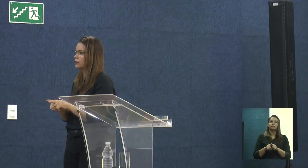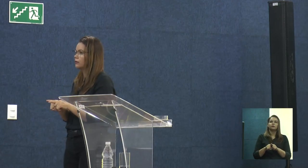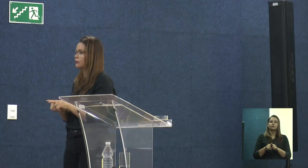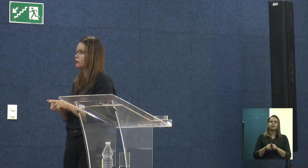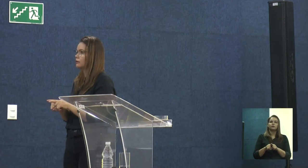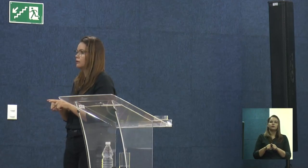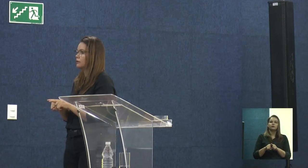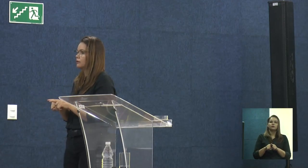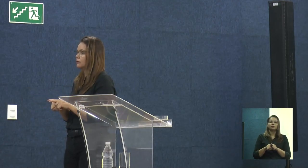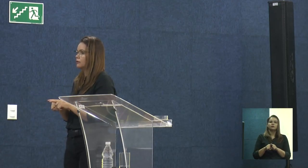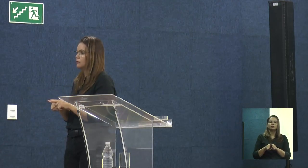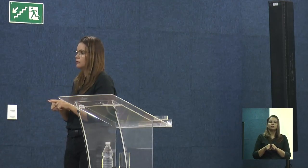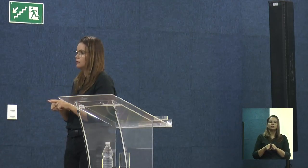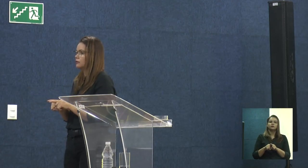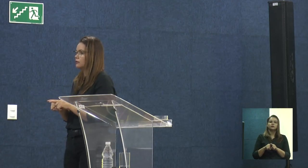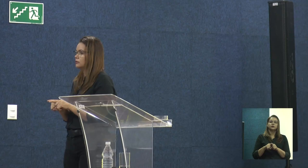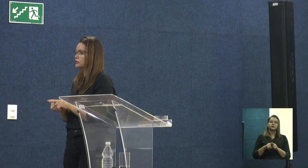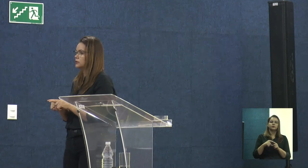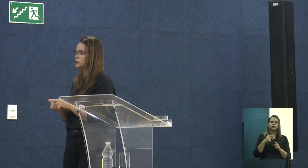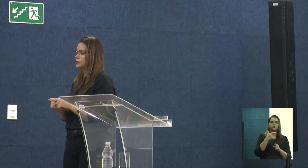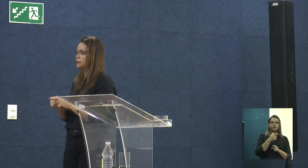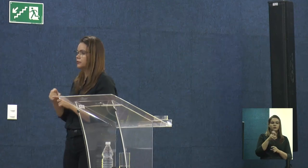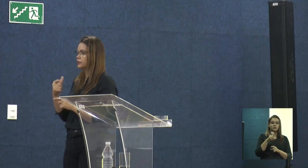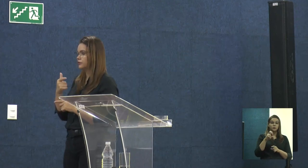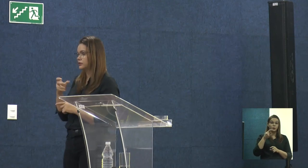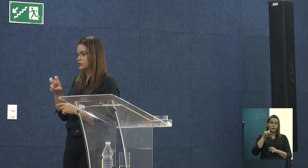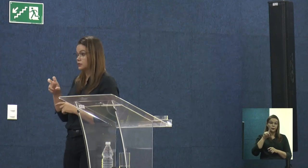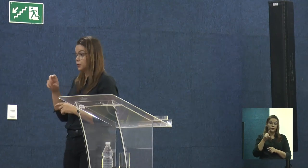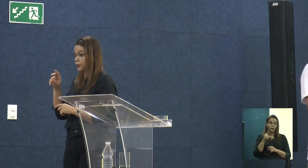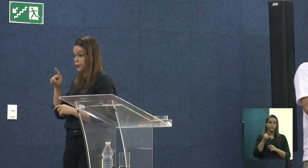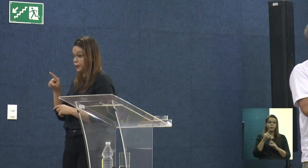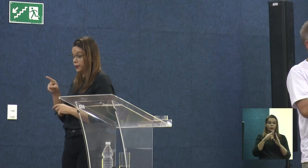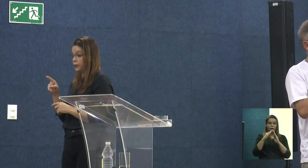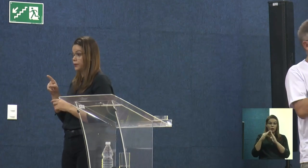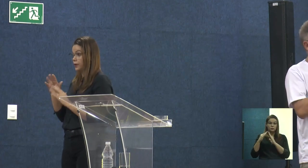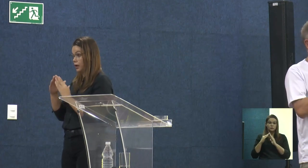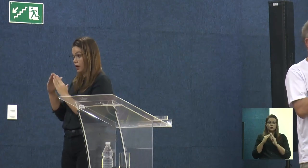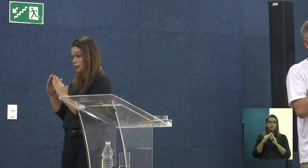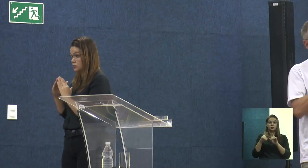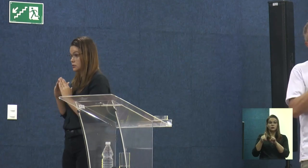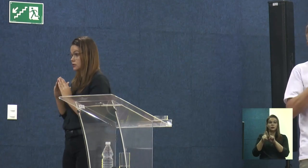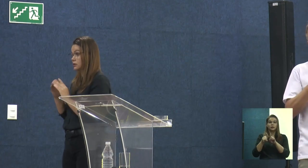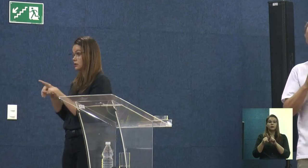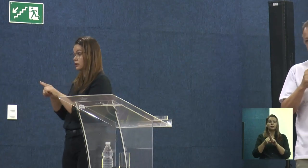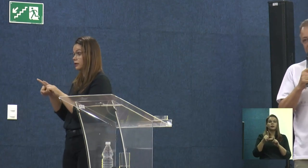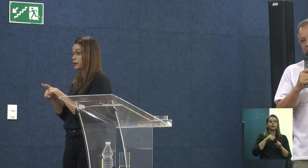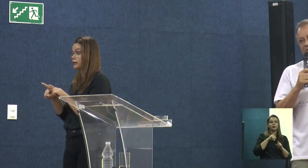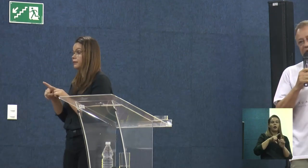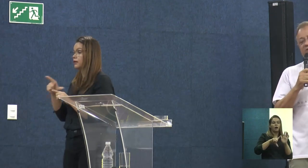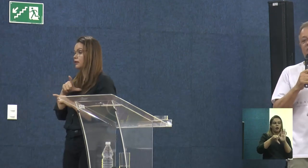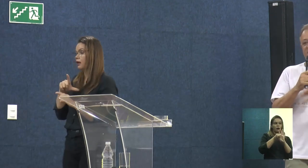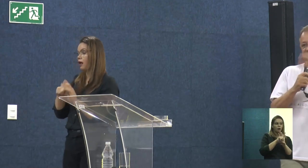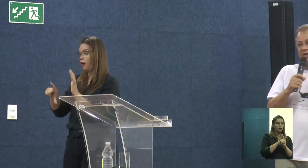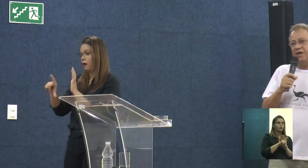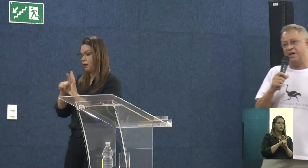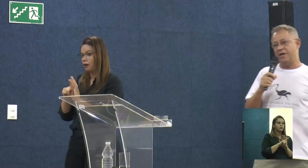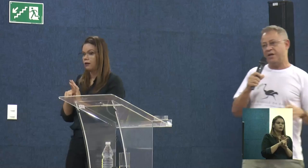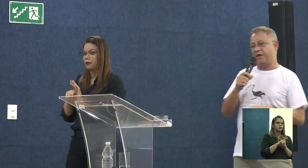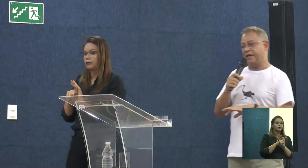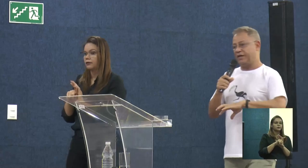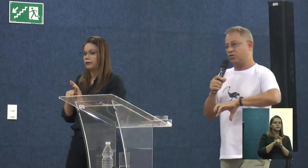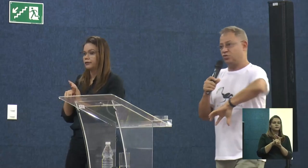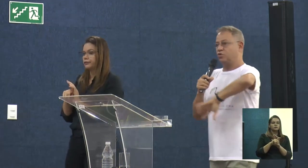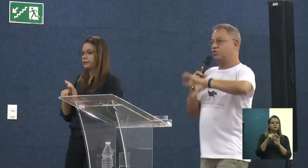aérea, 250 domicílios, e o objetivo nosso, dentro do conceito, era trabalhar com a lei de Atis e a lei de Reúrb. Então, na verdade, é fazer